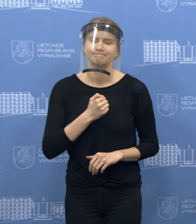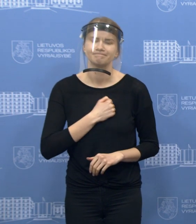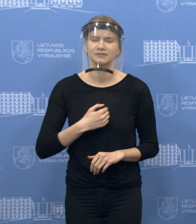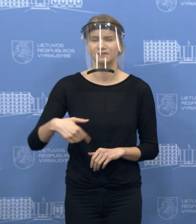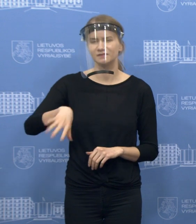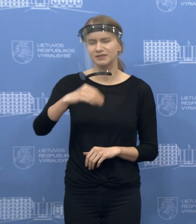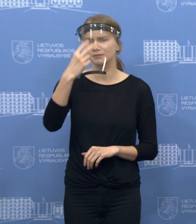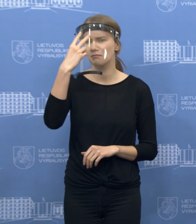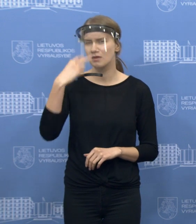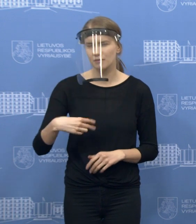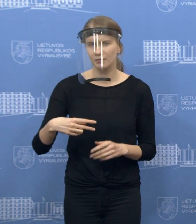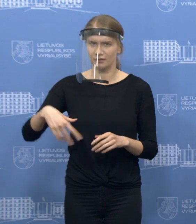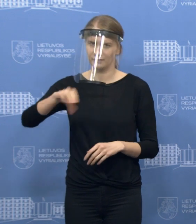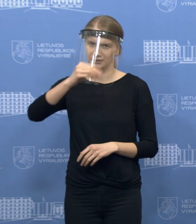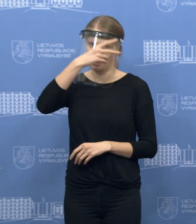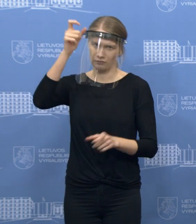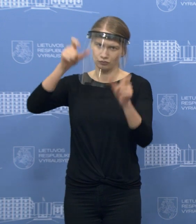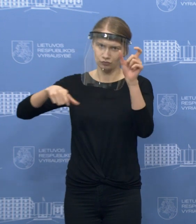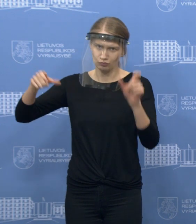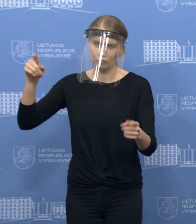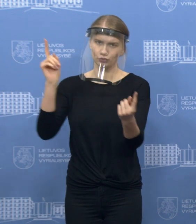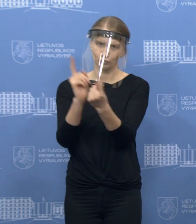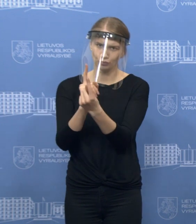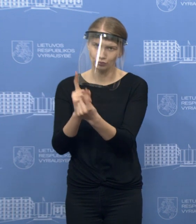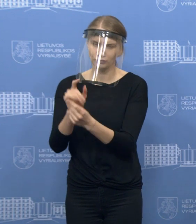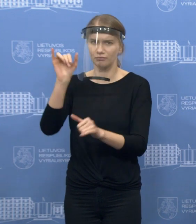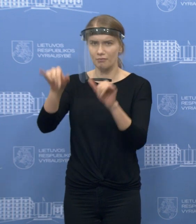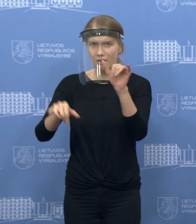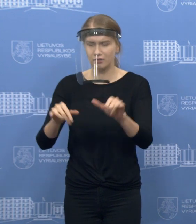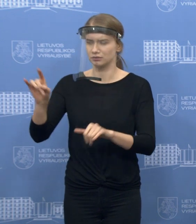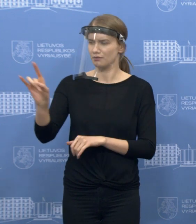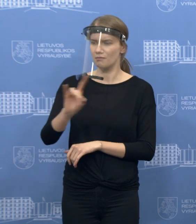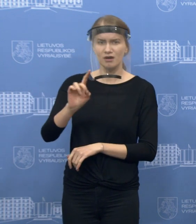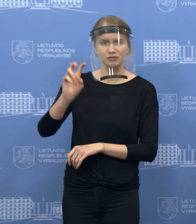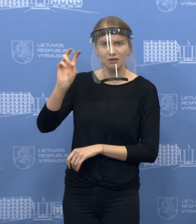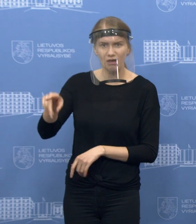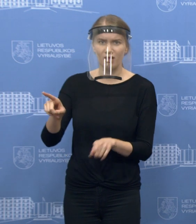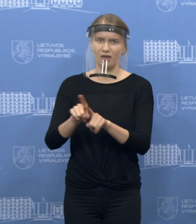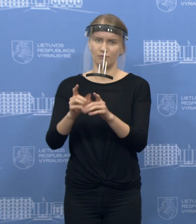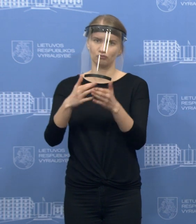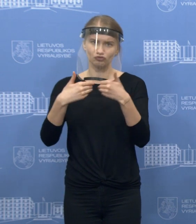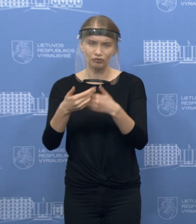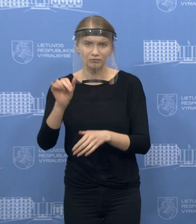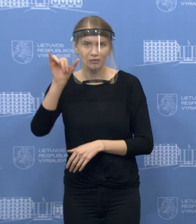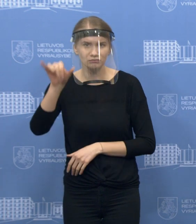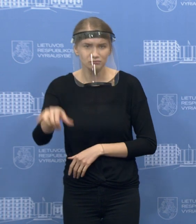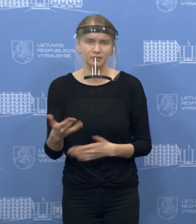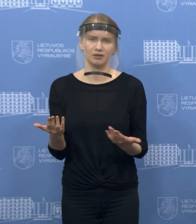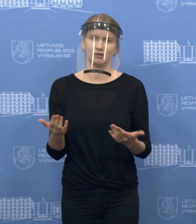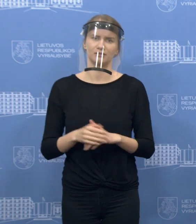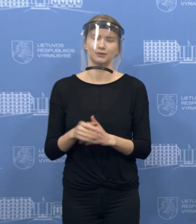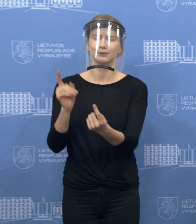įpratę, tai mūsų tautai įpratės. Šiuo laiko tarp jau vykti į bažnyčią, vykti pasartimuosius, aplankyti savo